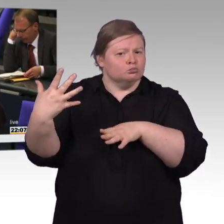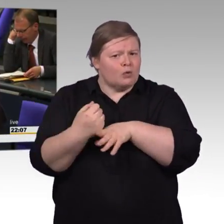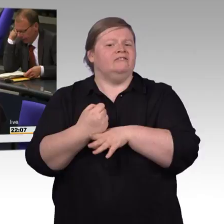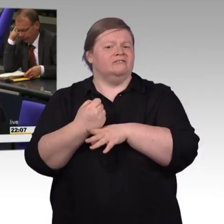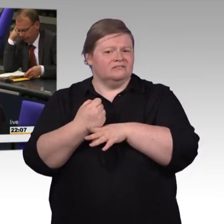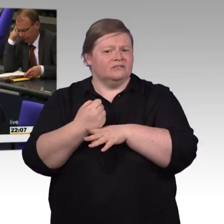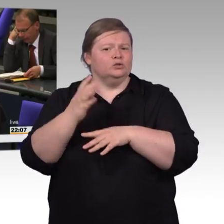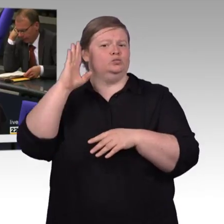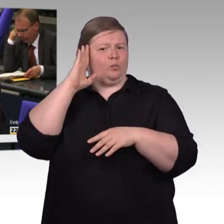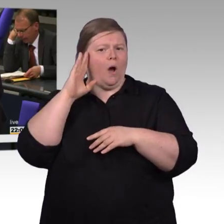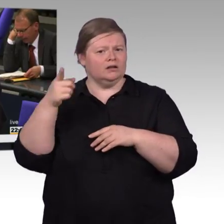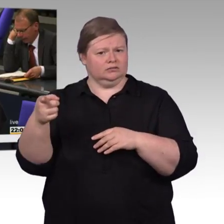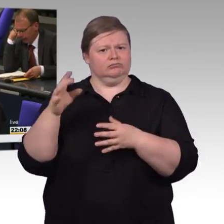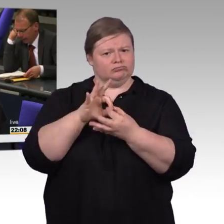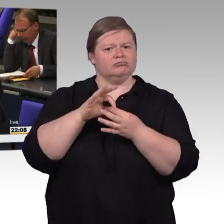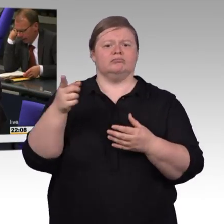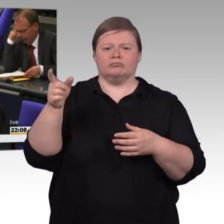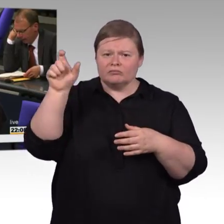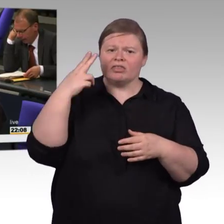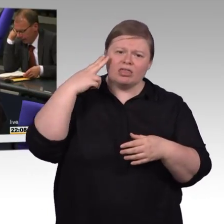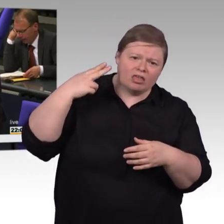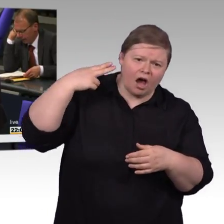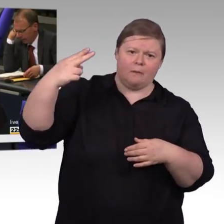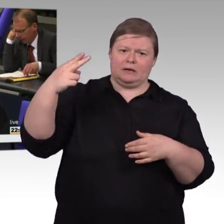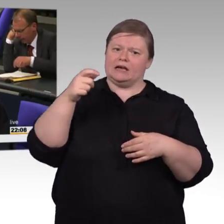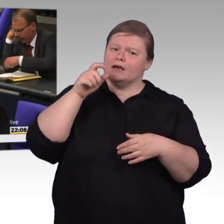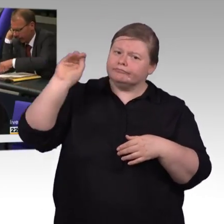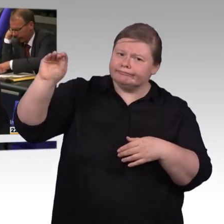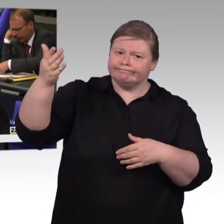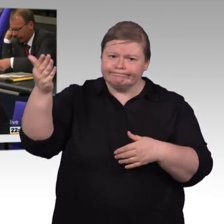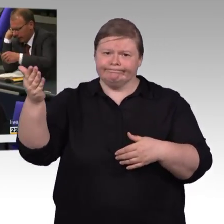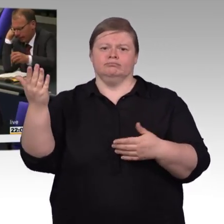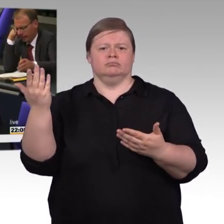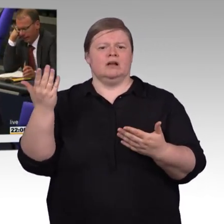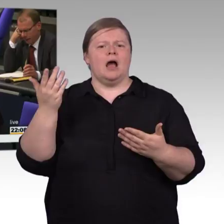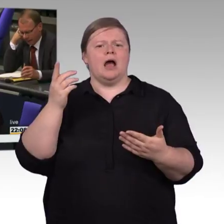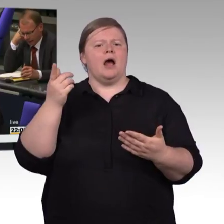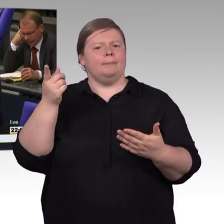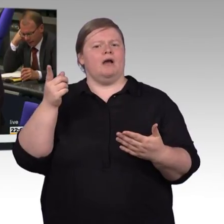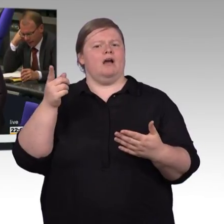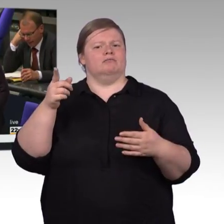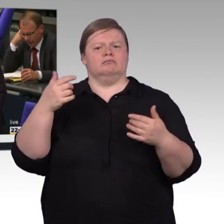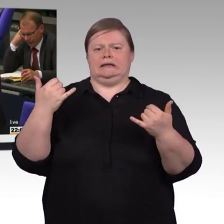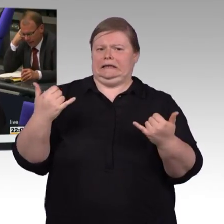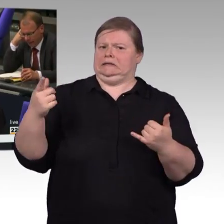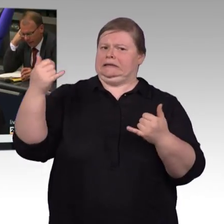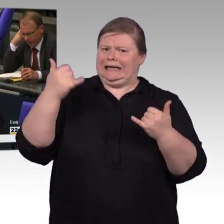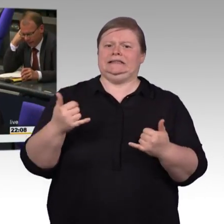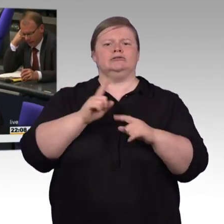Unwahrheit sagen. Vielleicht haben Sie nicht richtig zugehört oder Sie sagen bewusst die Unwahrheit. Ich habe nicht behauptet,